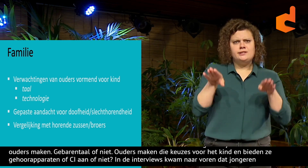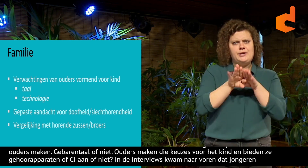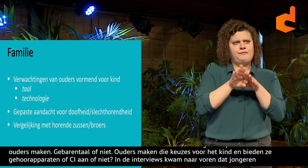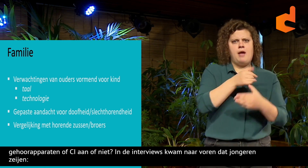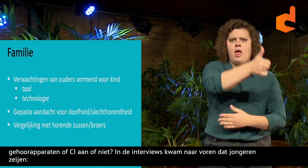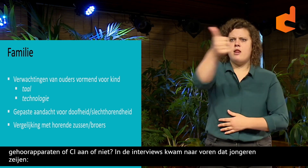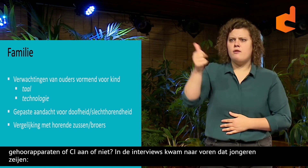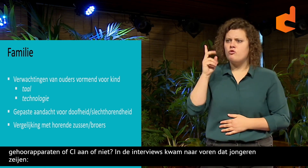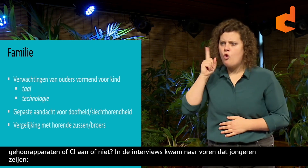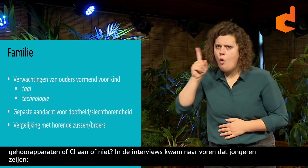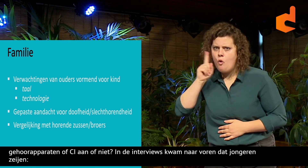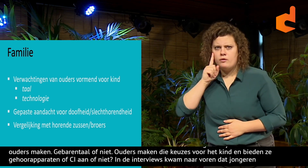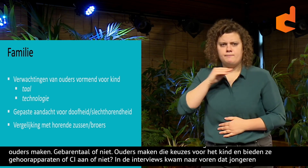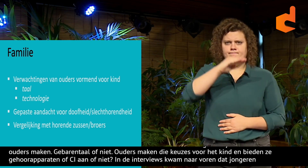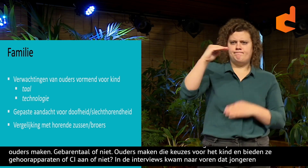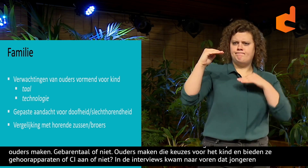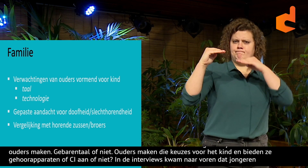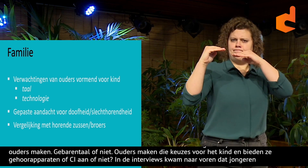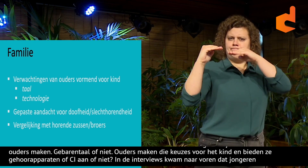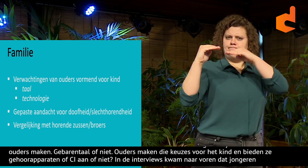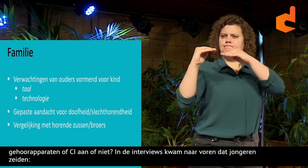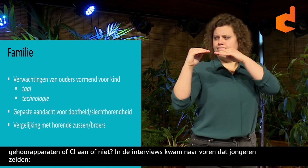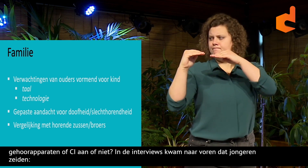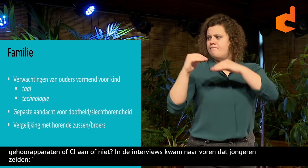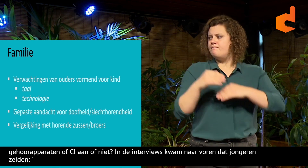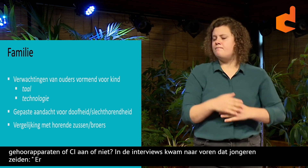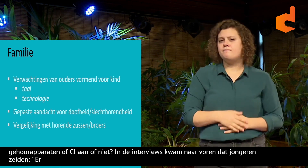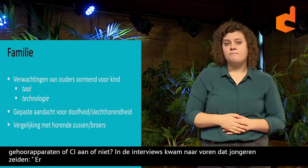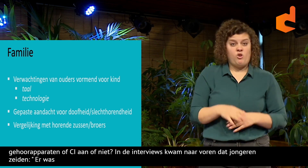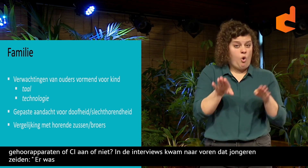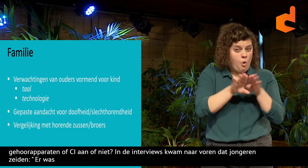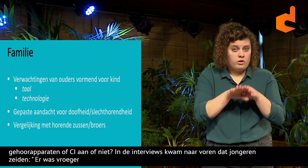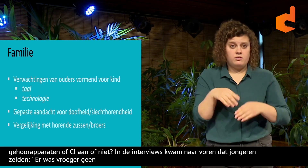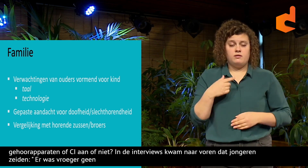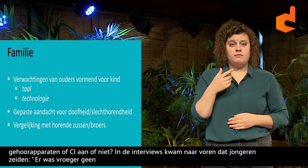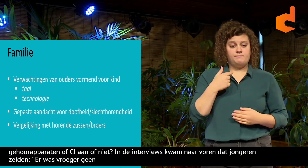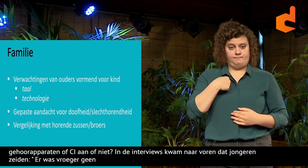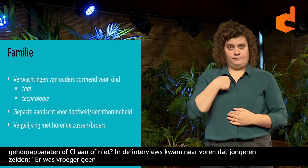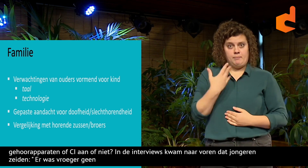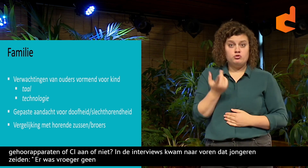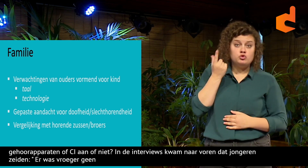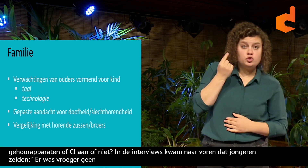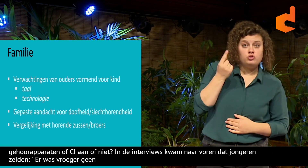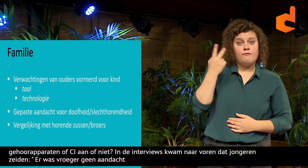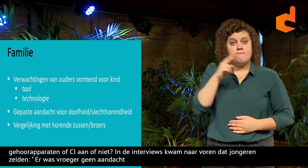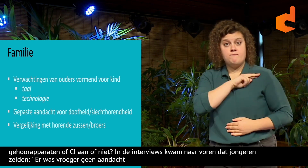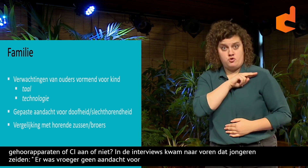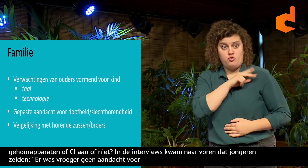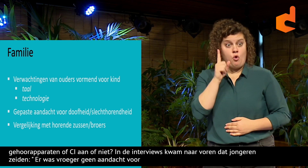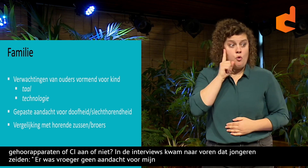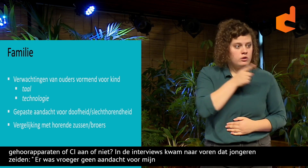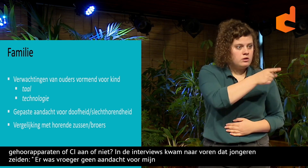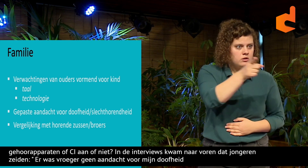was voor mijn doofheid of slechthorendheid. Daar was geen aandacht voor en daardoor had ik het gevoel dat ik hetzelfde moest zijn als mijn horende